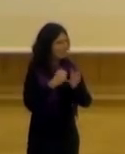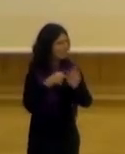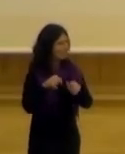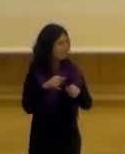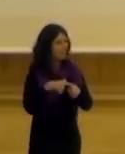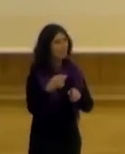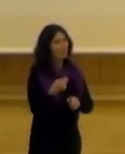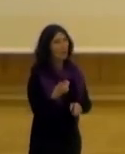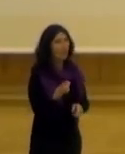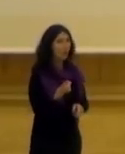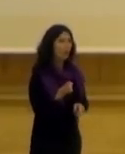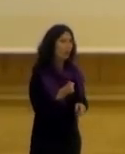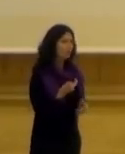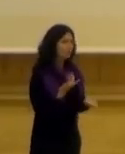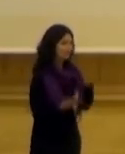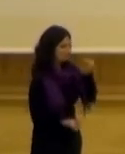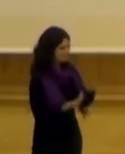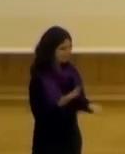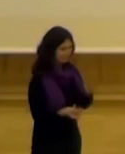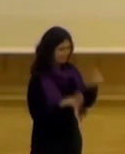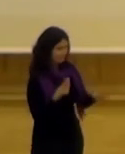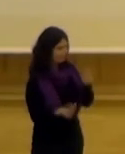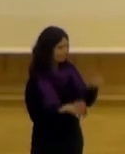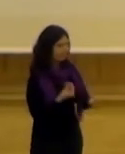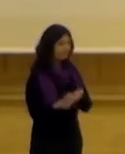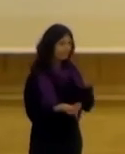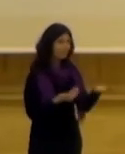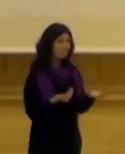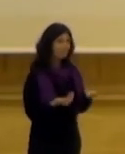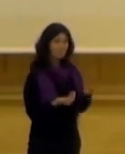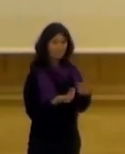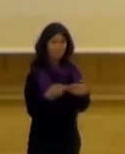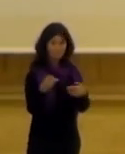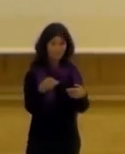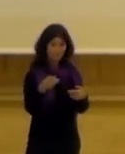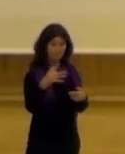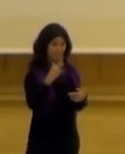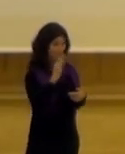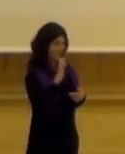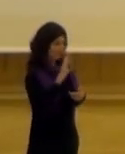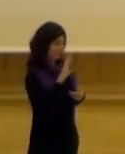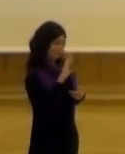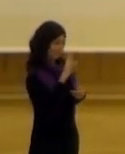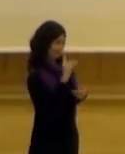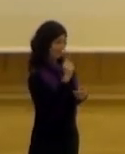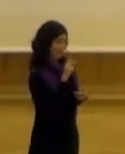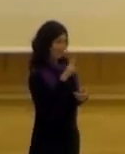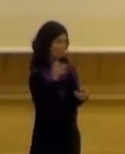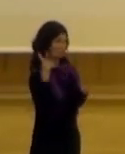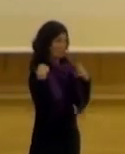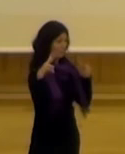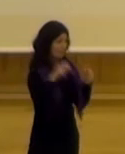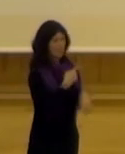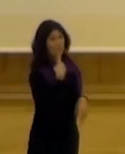era un poco quedarse cojo pero bueno Ferrao a principio de tu ponencia